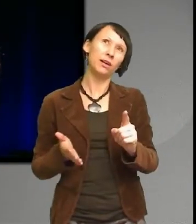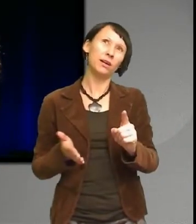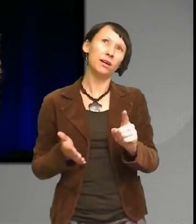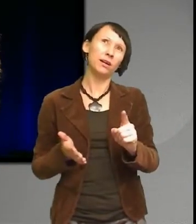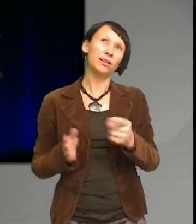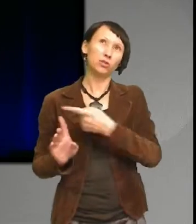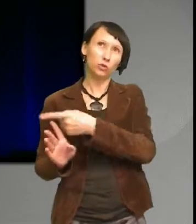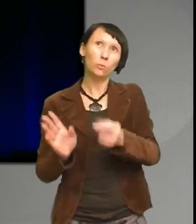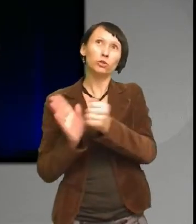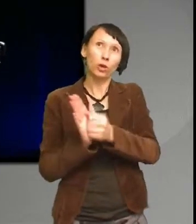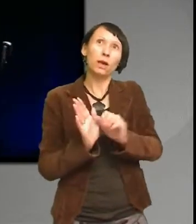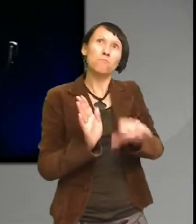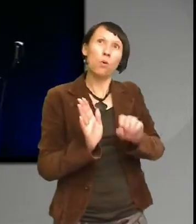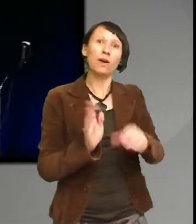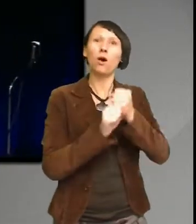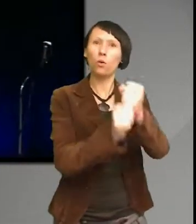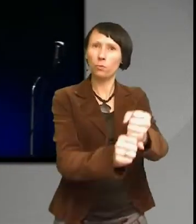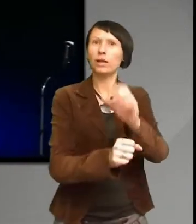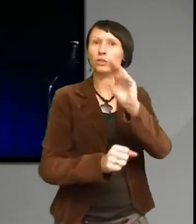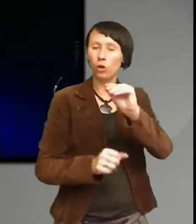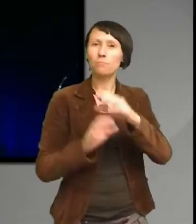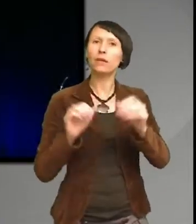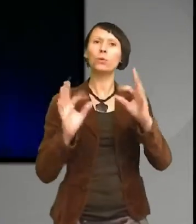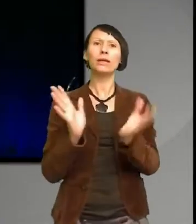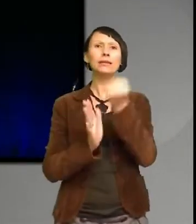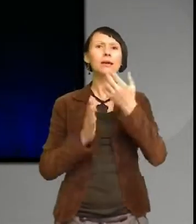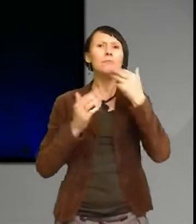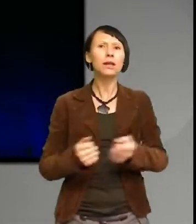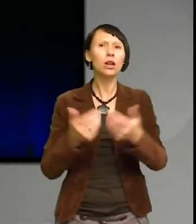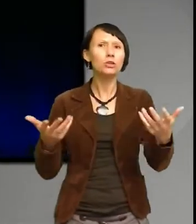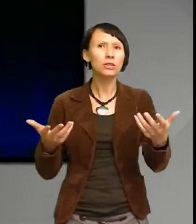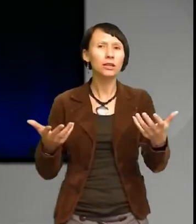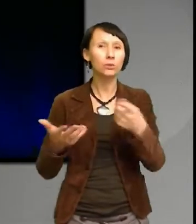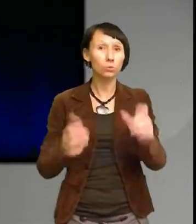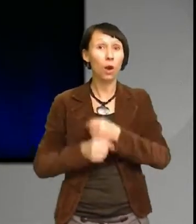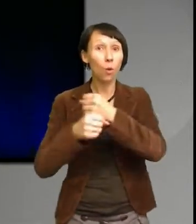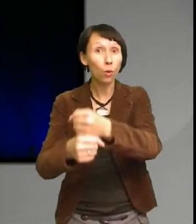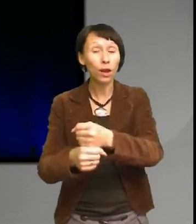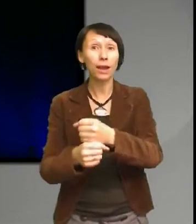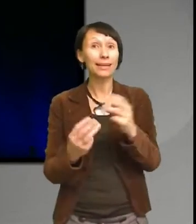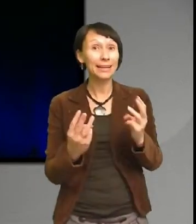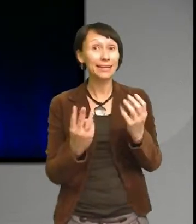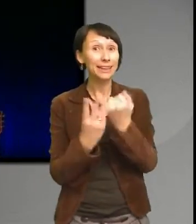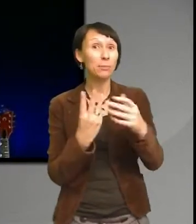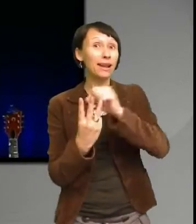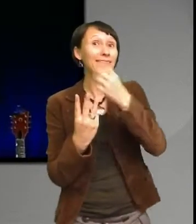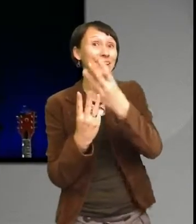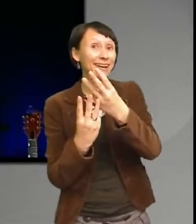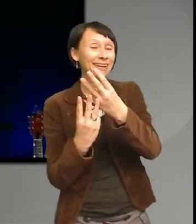men sen att hitta de här lösningarna som är hållbara både ekonomiskt ekologiskt och socialt det är